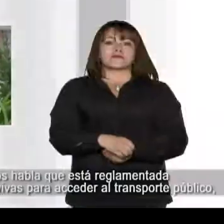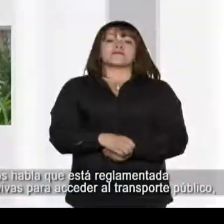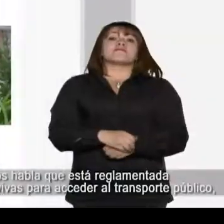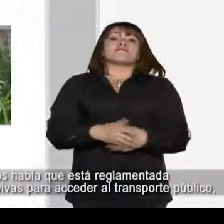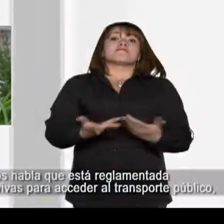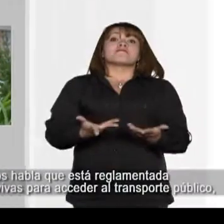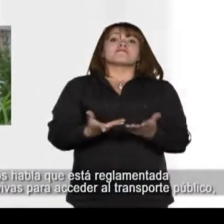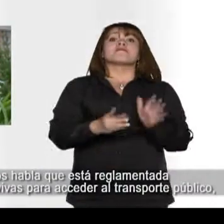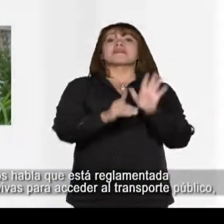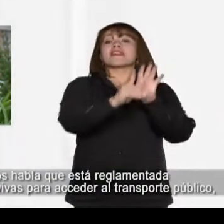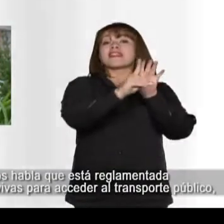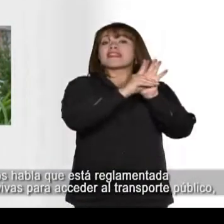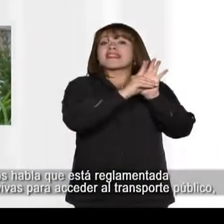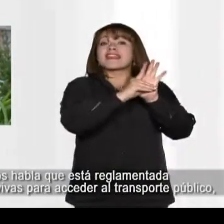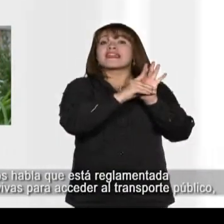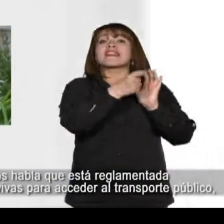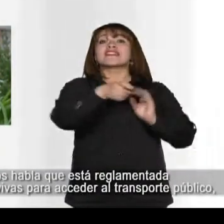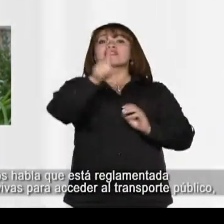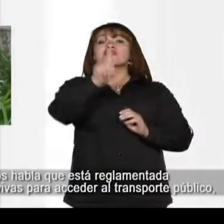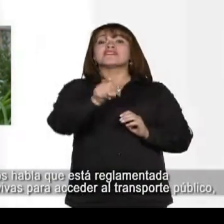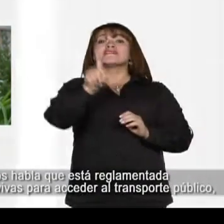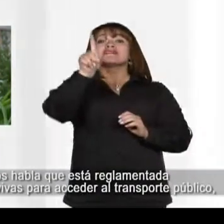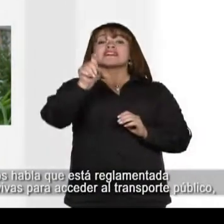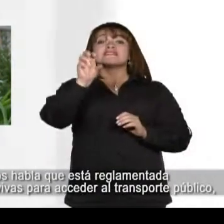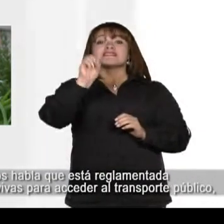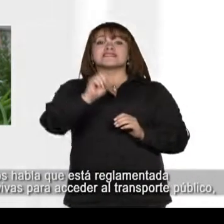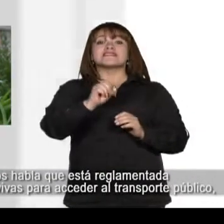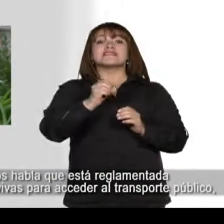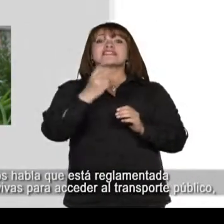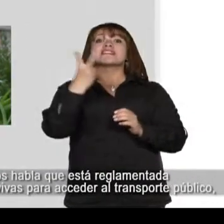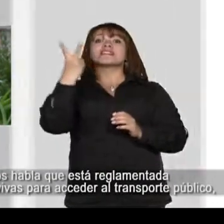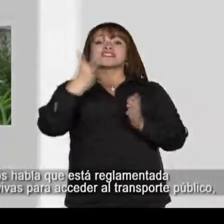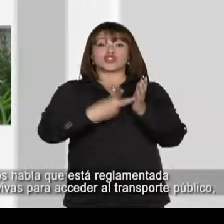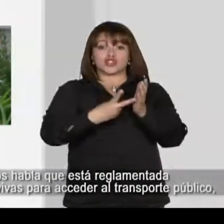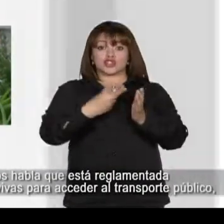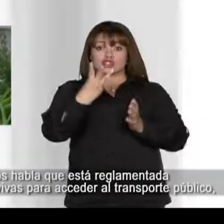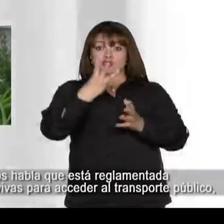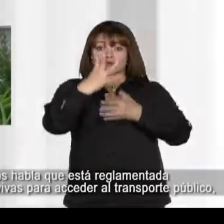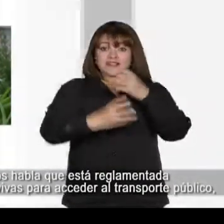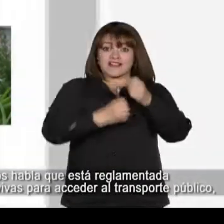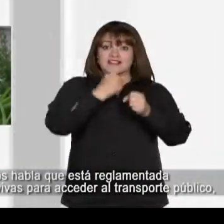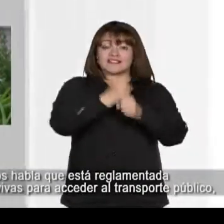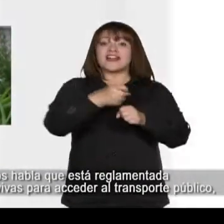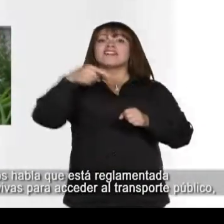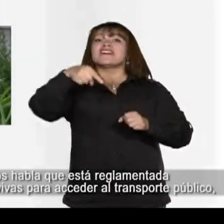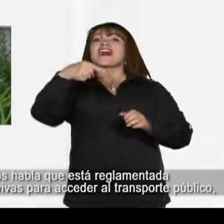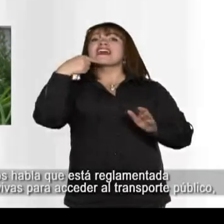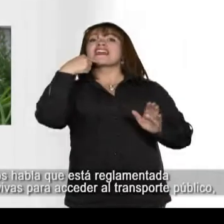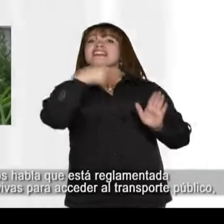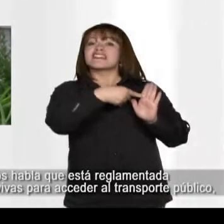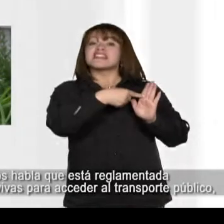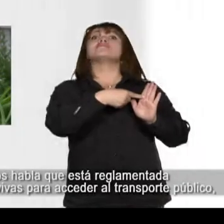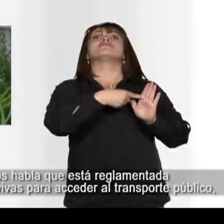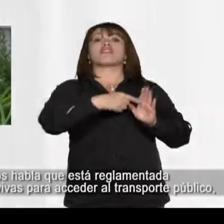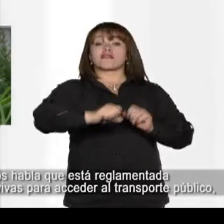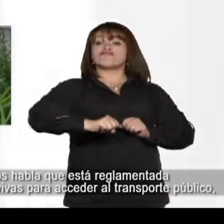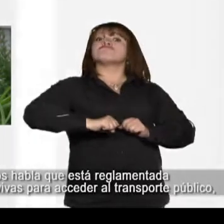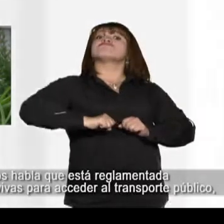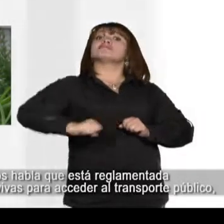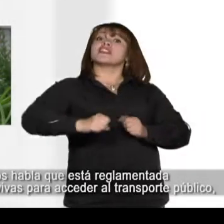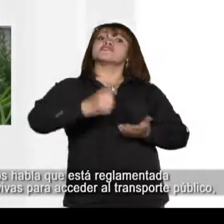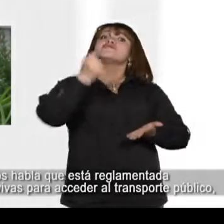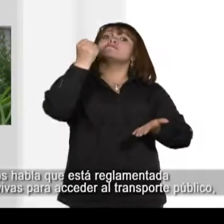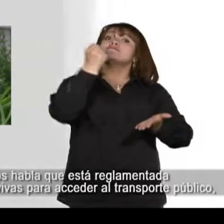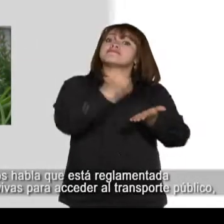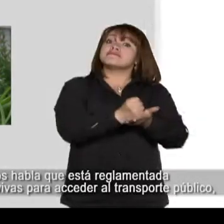El decreto 1660 de 2003 nos habla de que está reglamentada la asistencia por medio